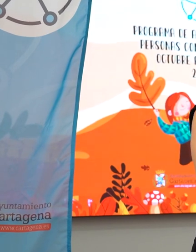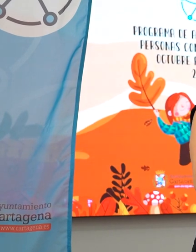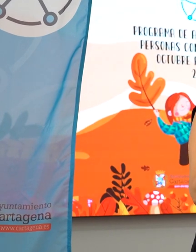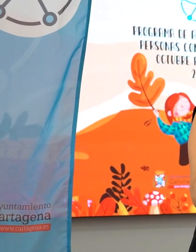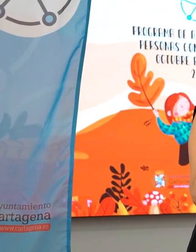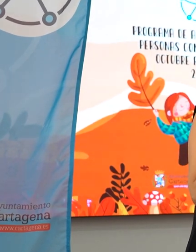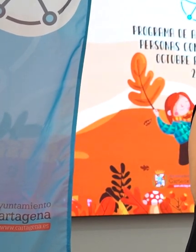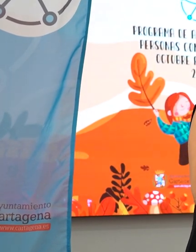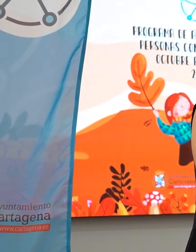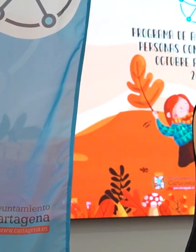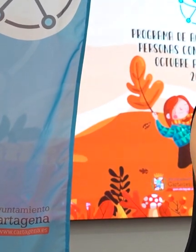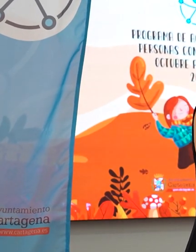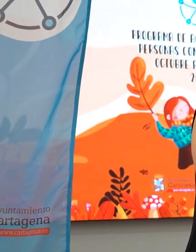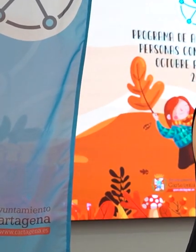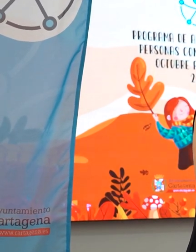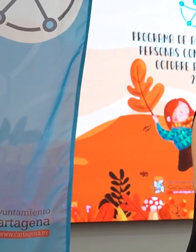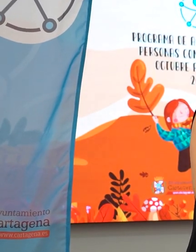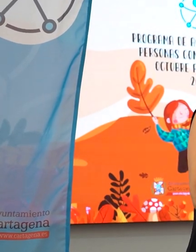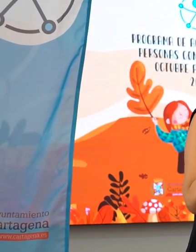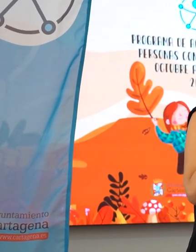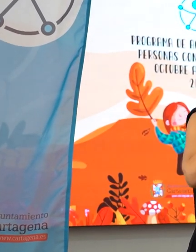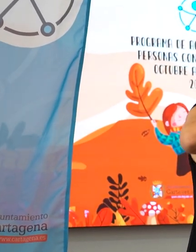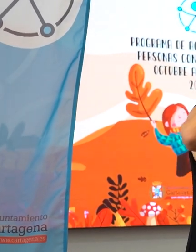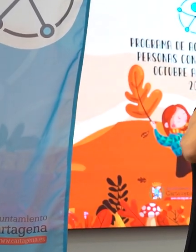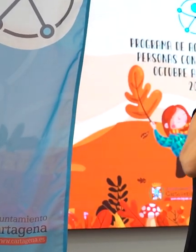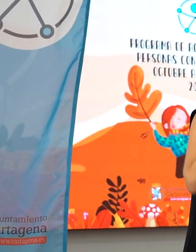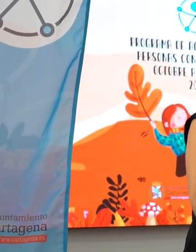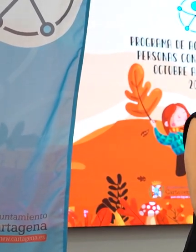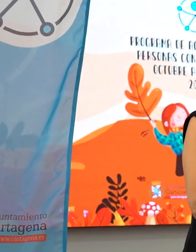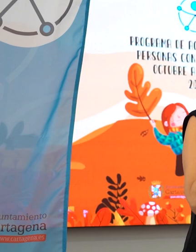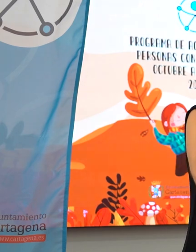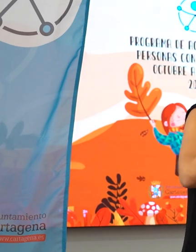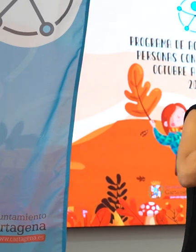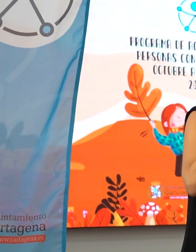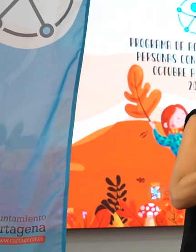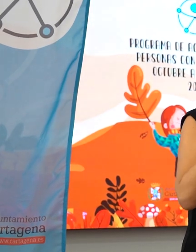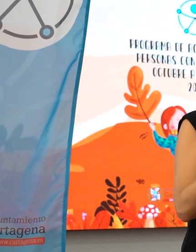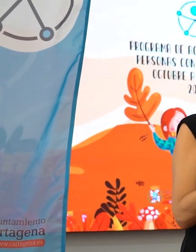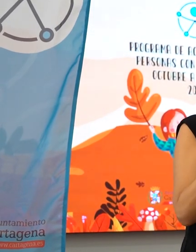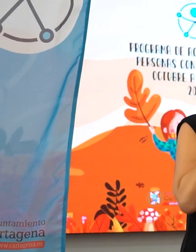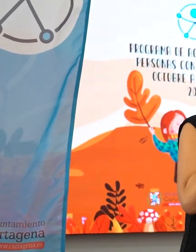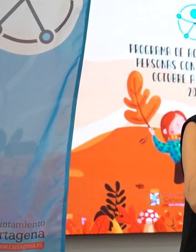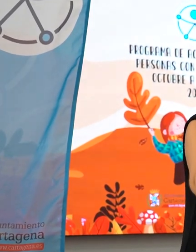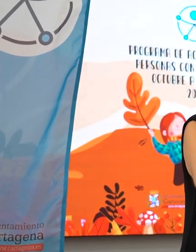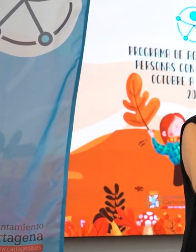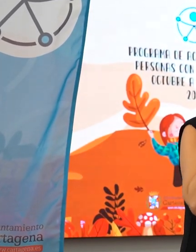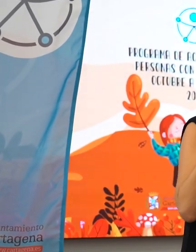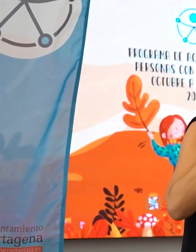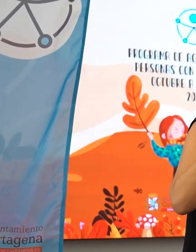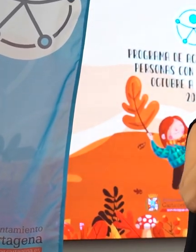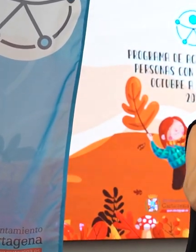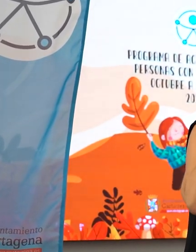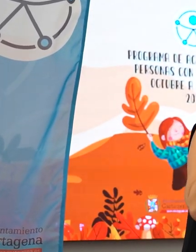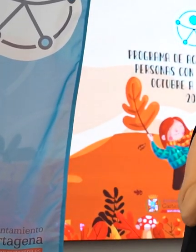que se haya subido a la web municipal, sino que es un plan cargado de acciones que se están llevando a la práctica y a la realidad y que están